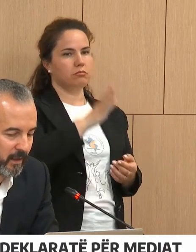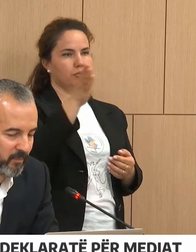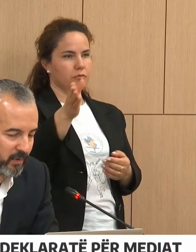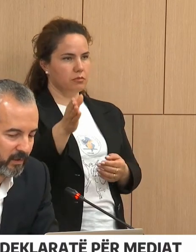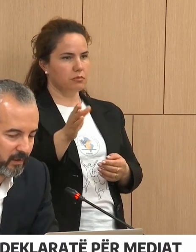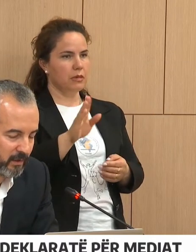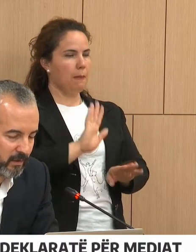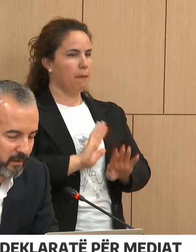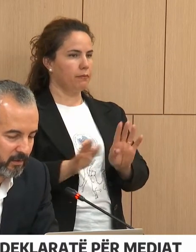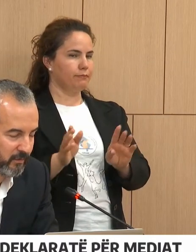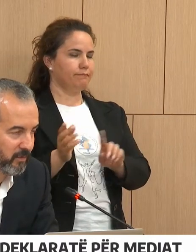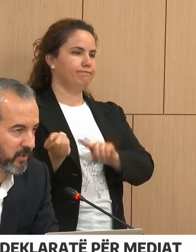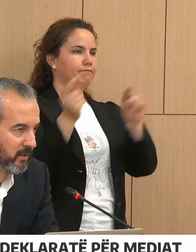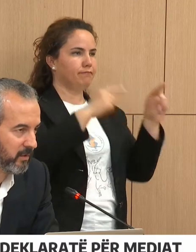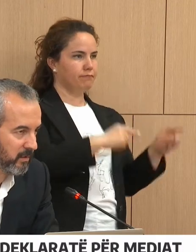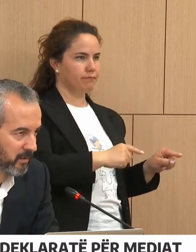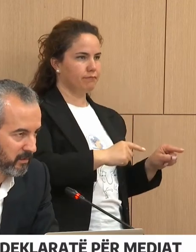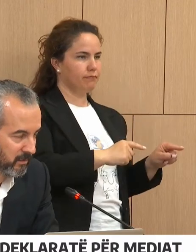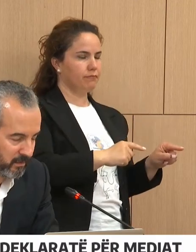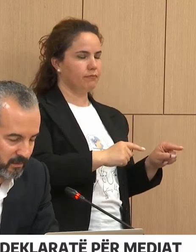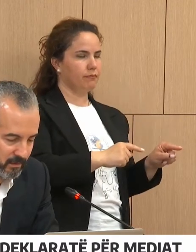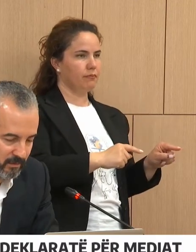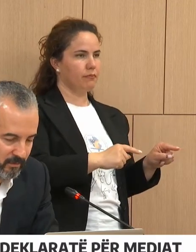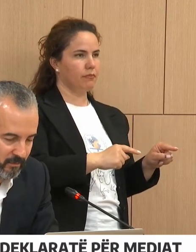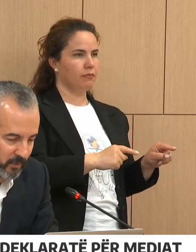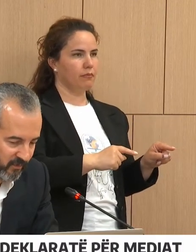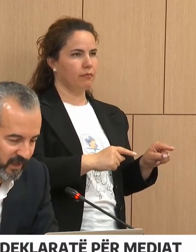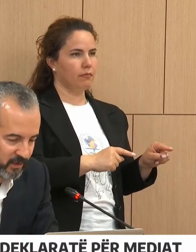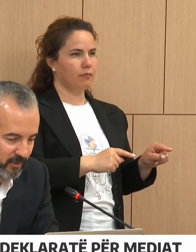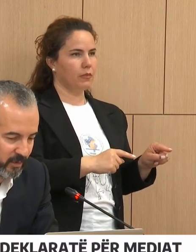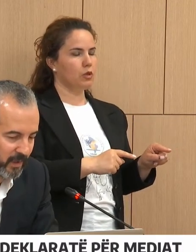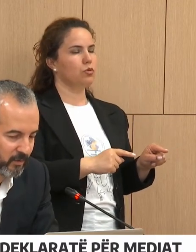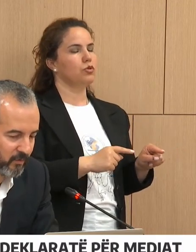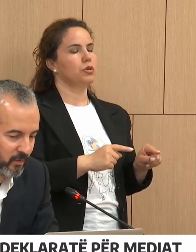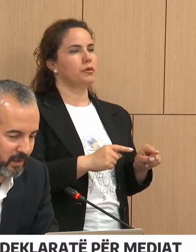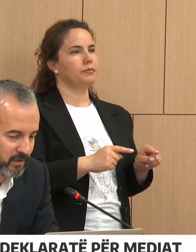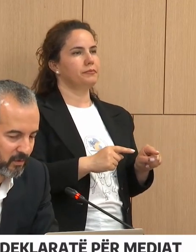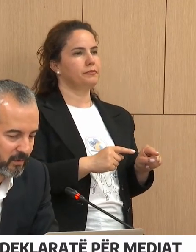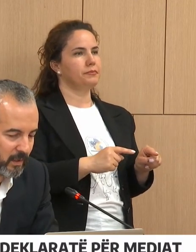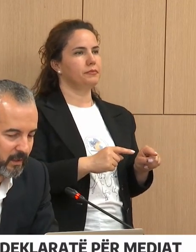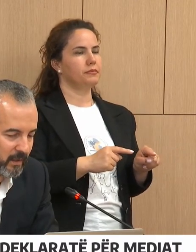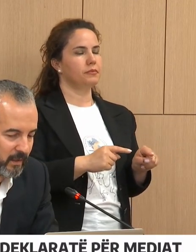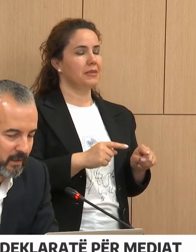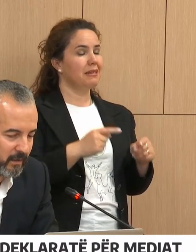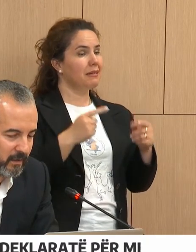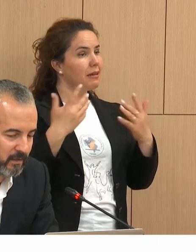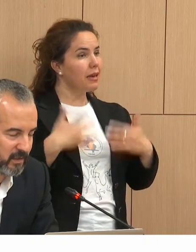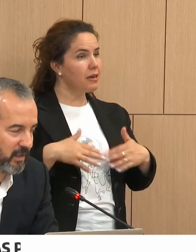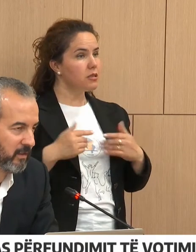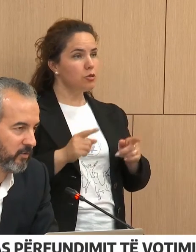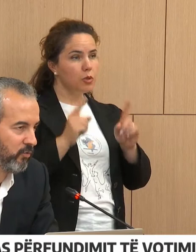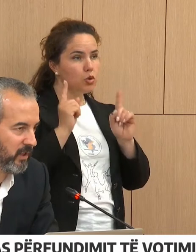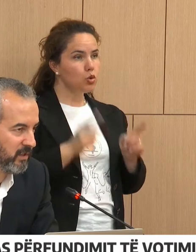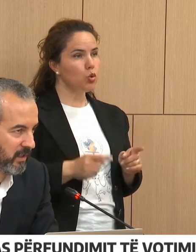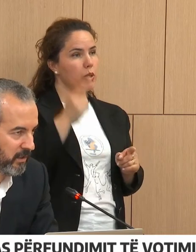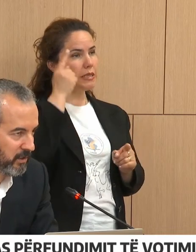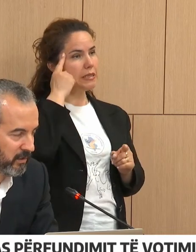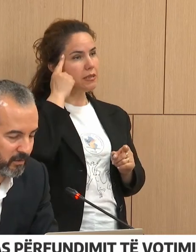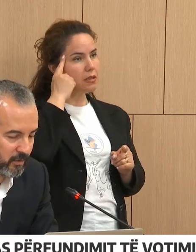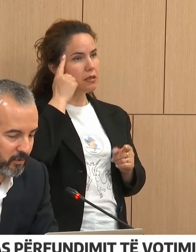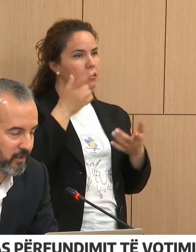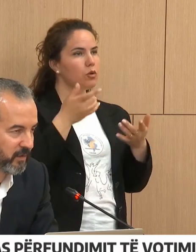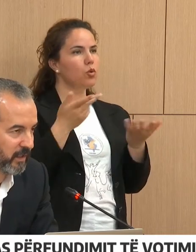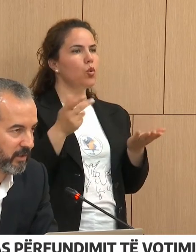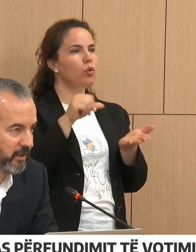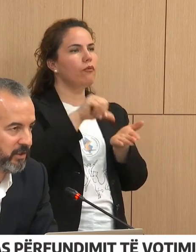Dhe për, jo edhe për, po përblerën që përmbankë informacion, në zjedhët e 2021,